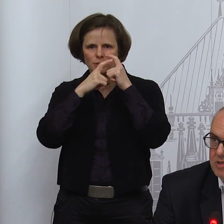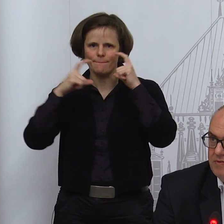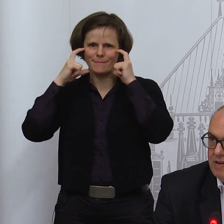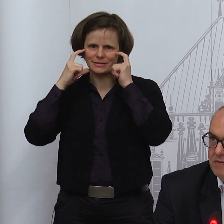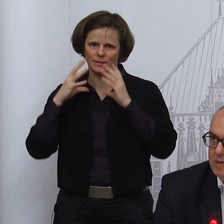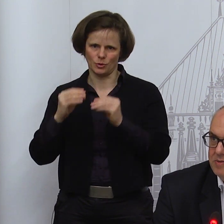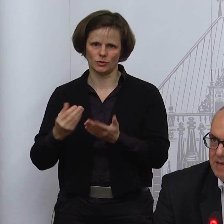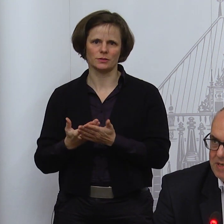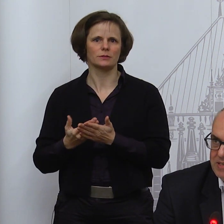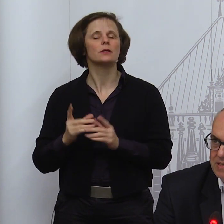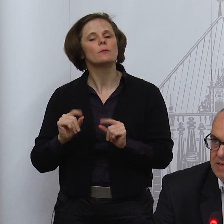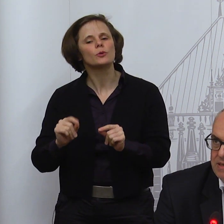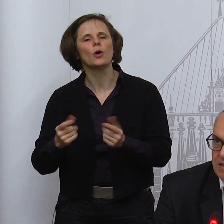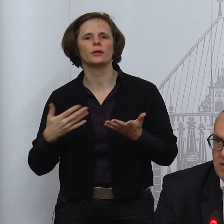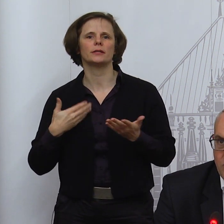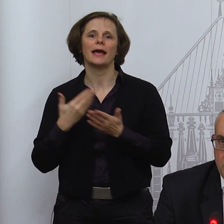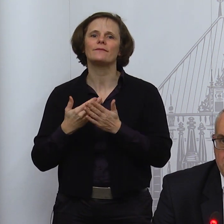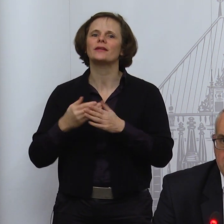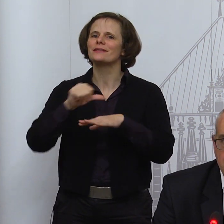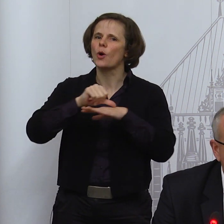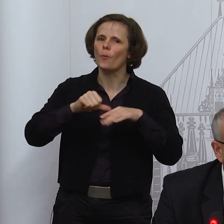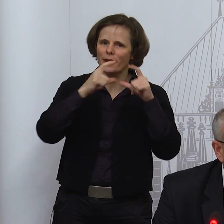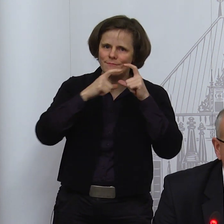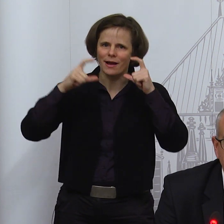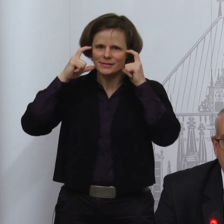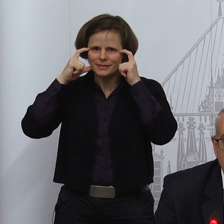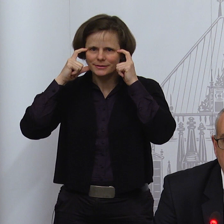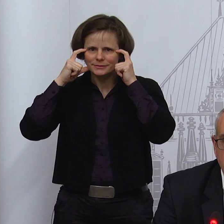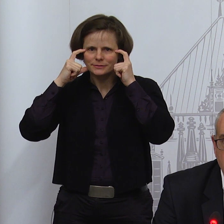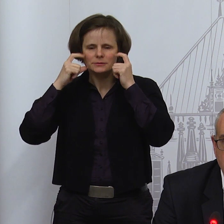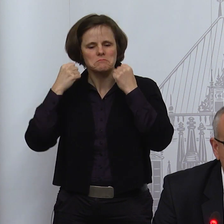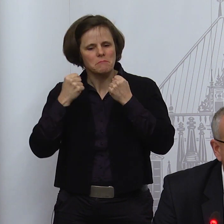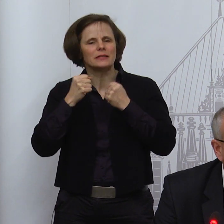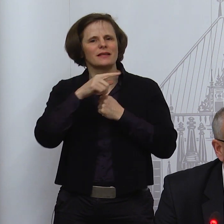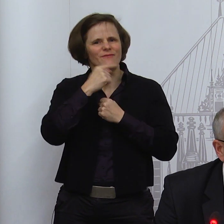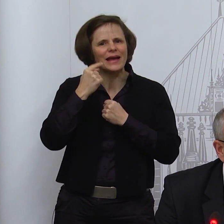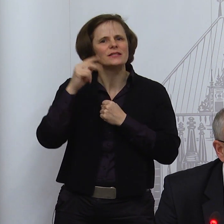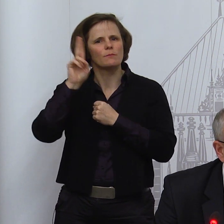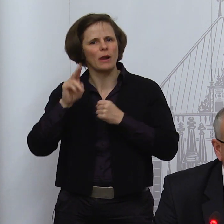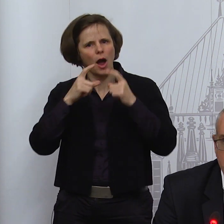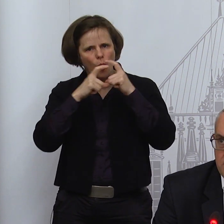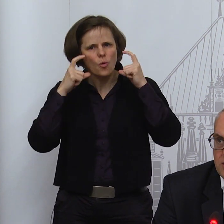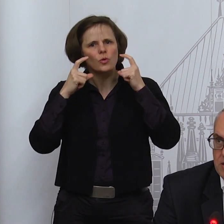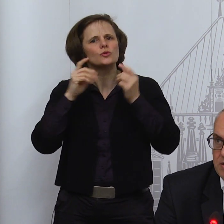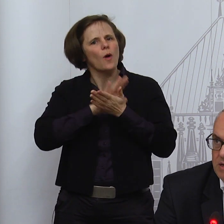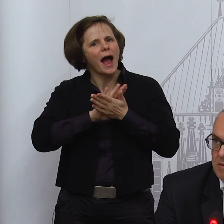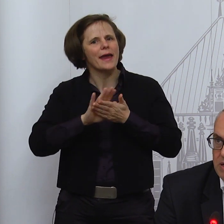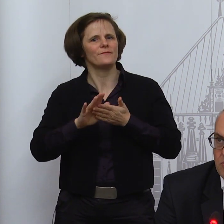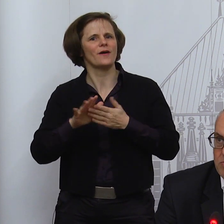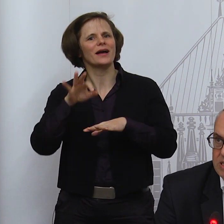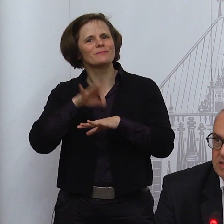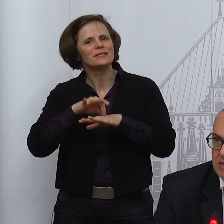Halbmasken wie FFP2-Masken. OP-Masken sind die einfachen, allerdings auch standardisierten,